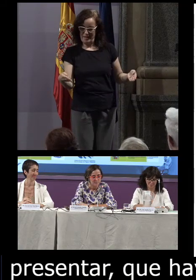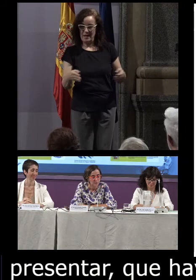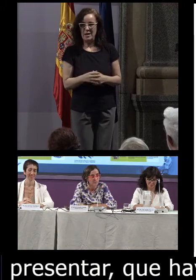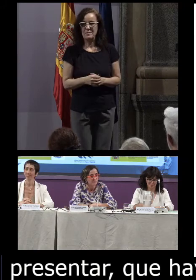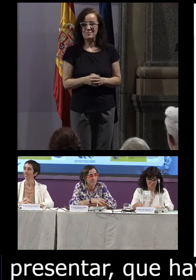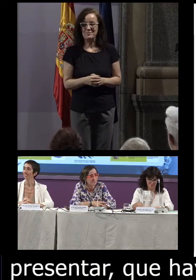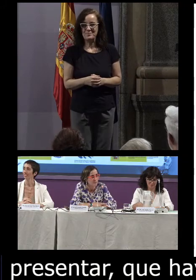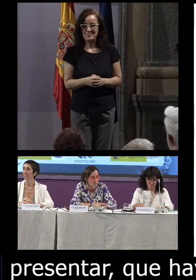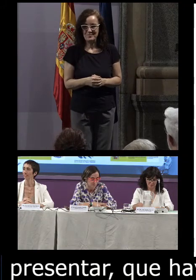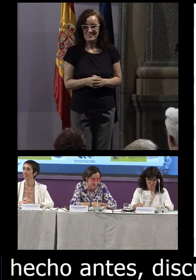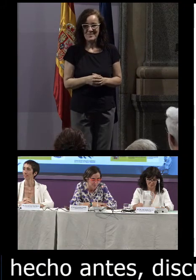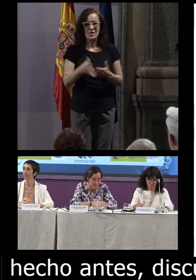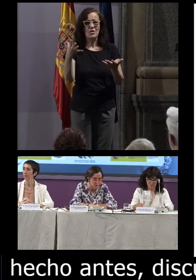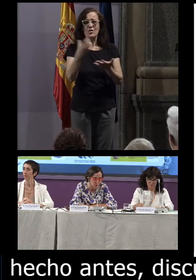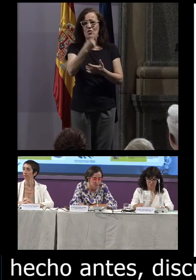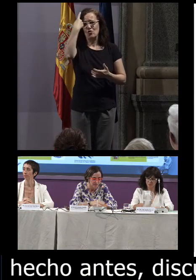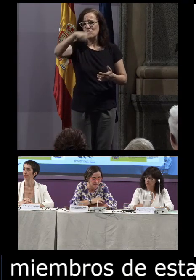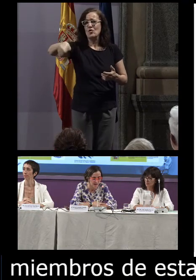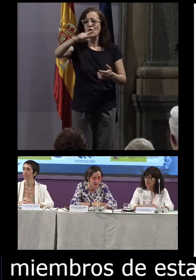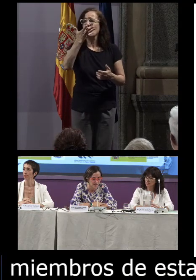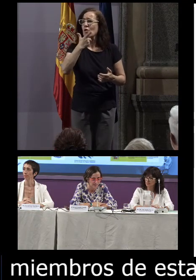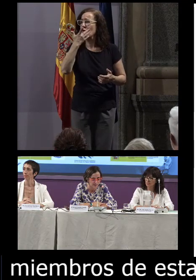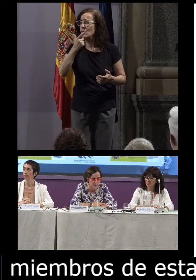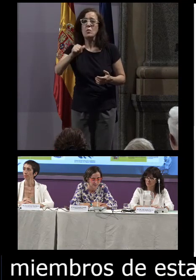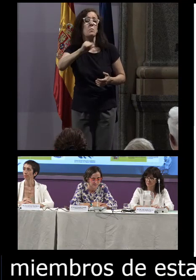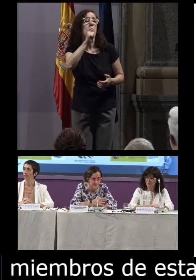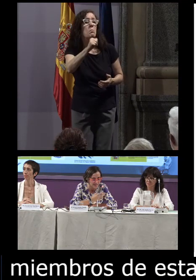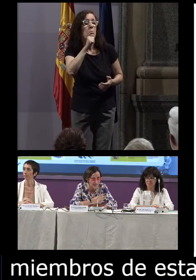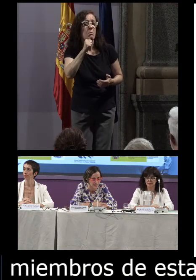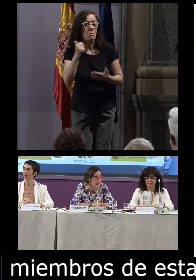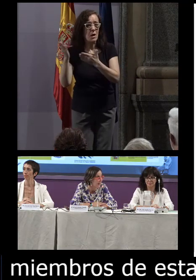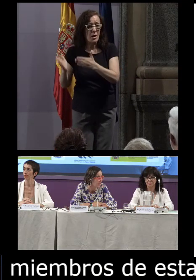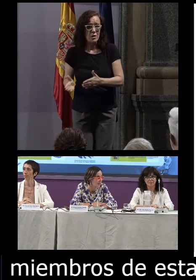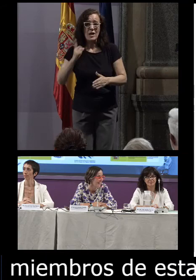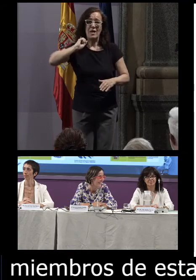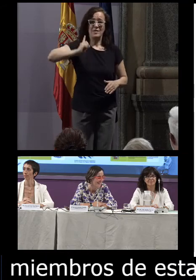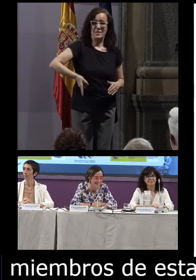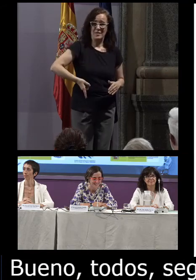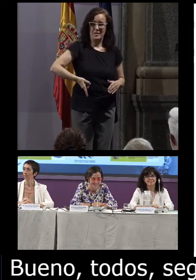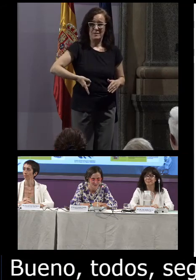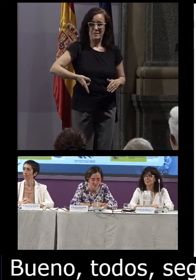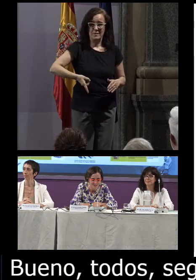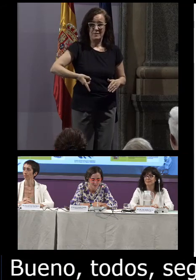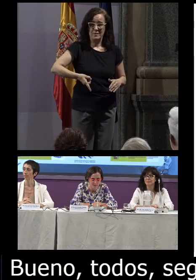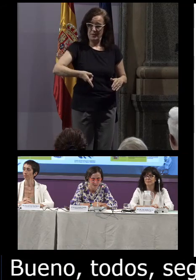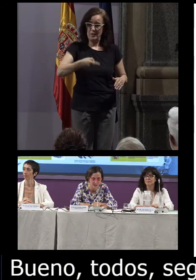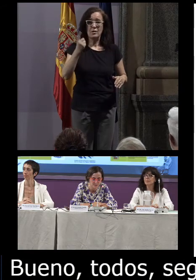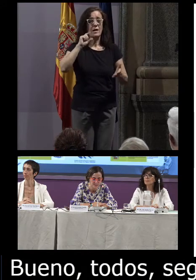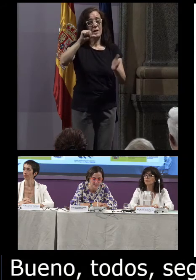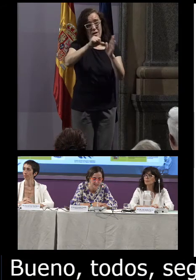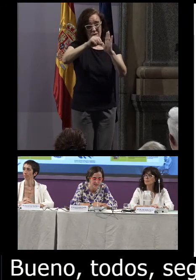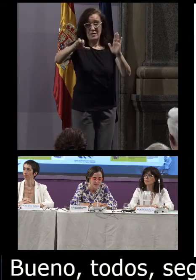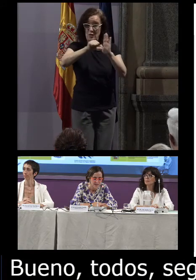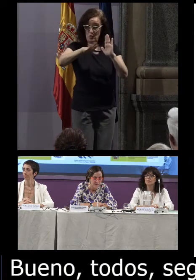Bueno, seguramente todos conocéis a Mariluz Esteban Saiz, que es la directora del Centro de Normalización